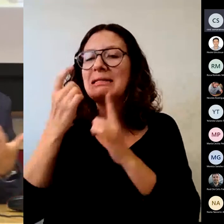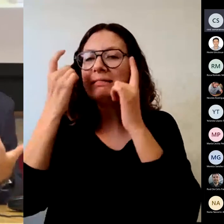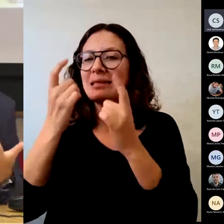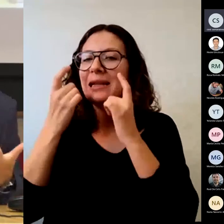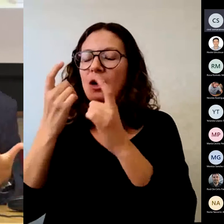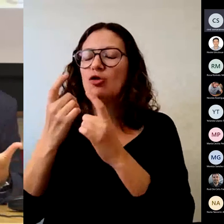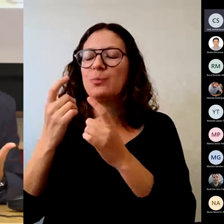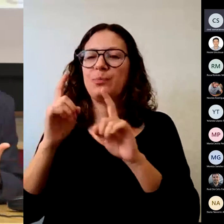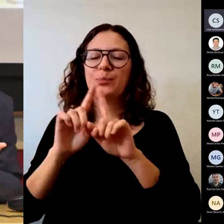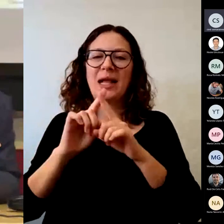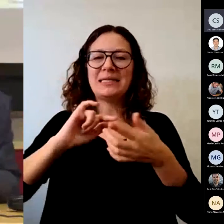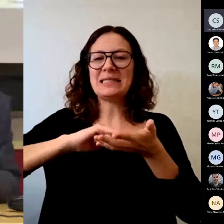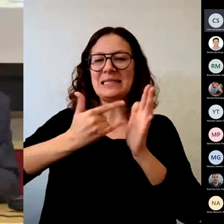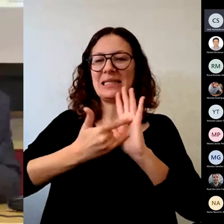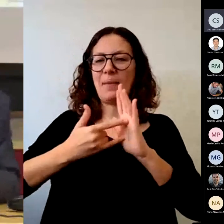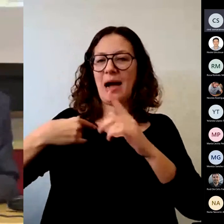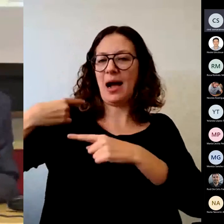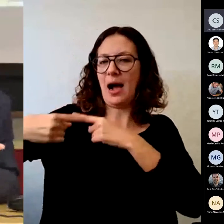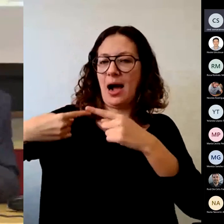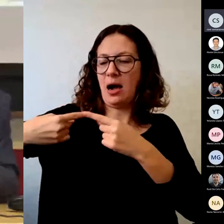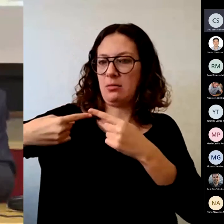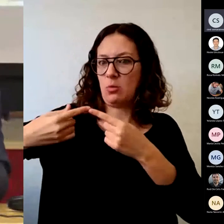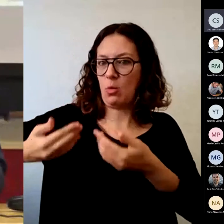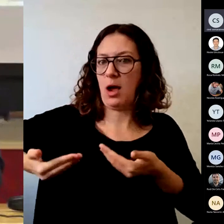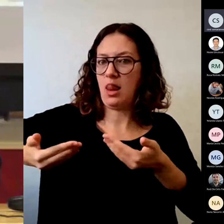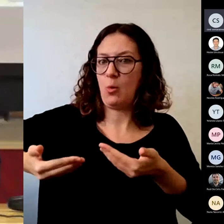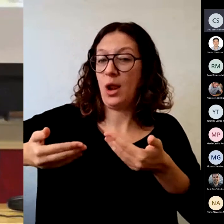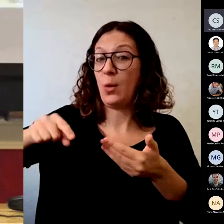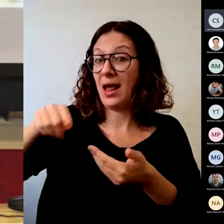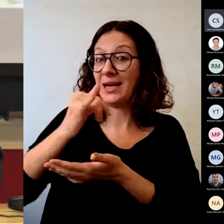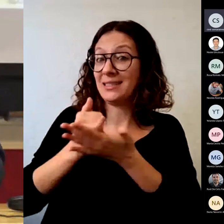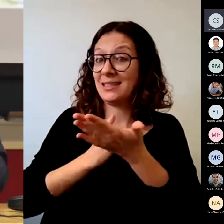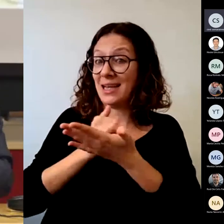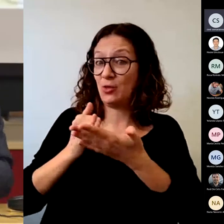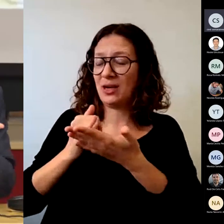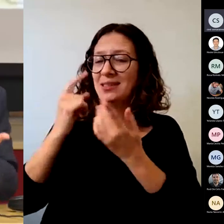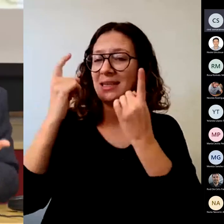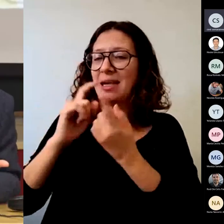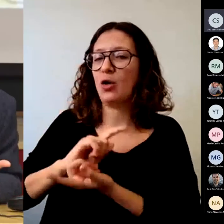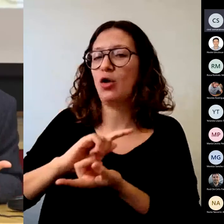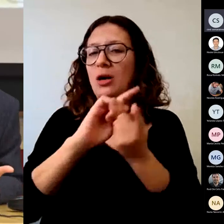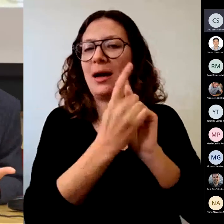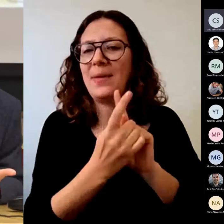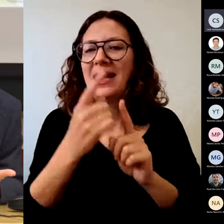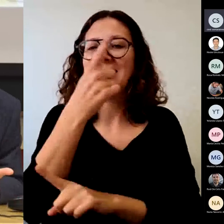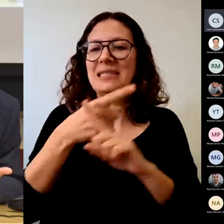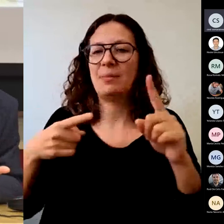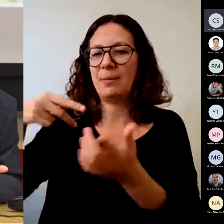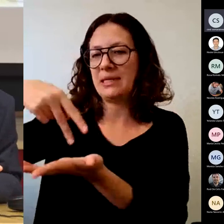clásico que habían venido usando en esas asignaturas a un modo semipresencial.